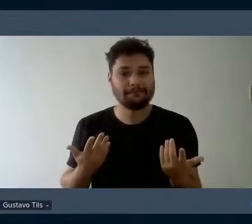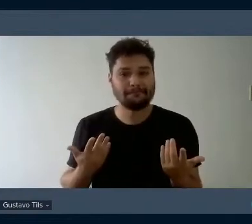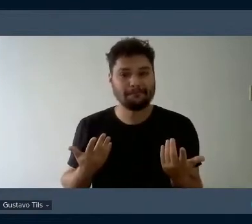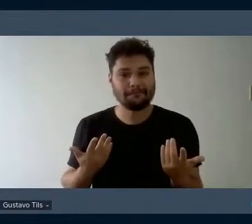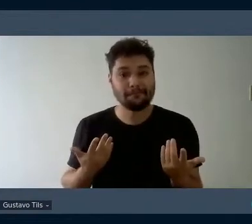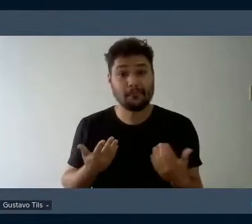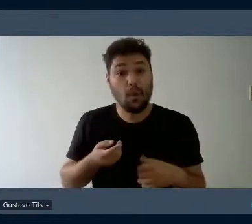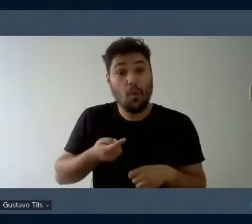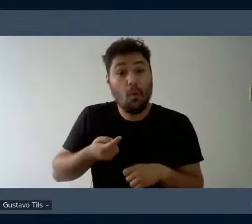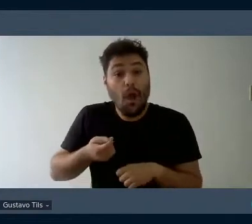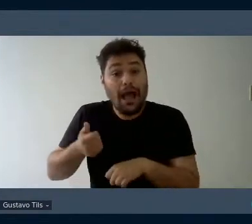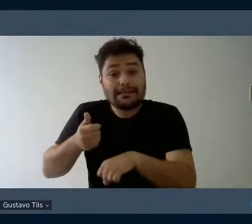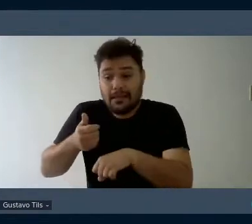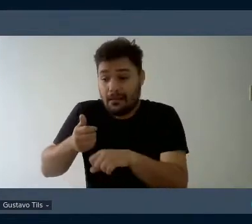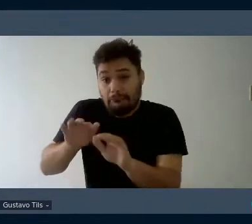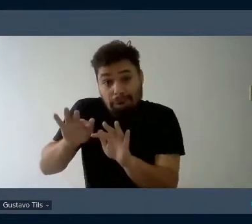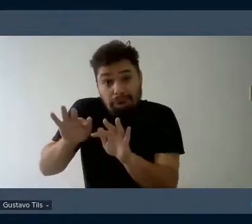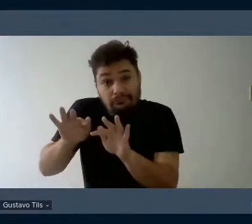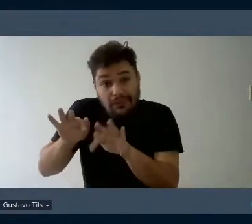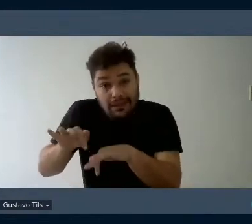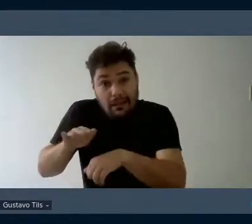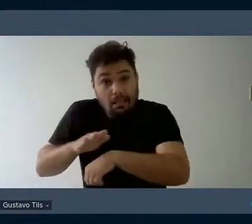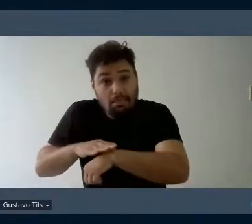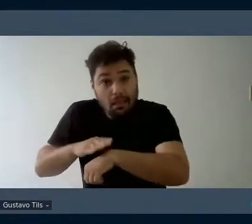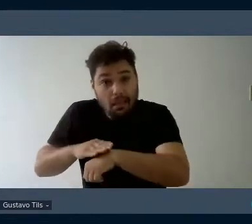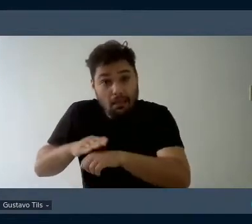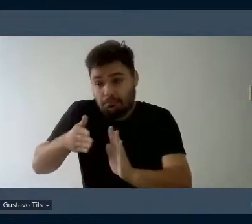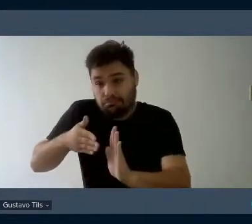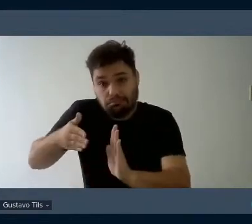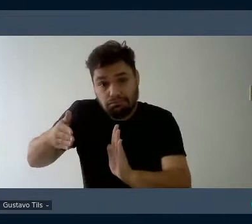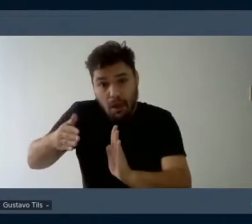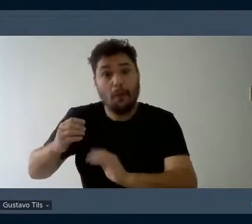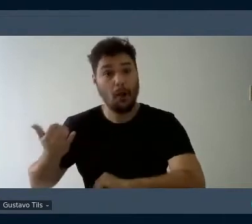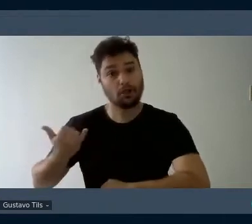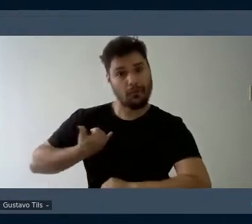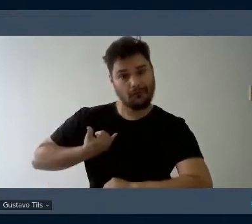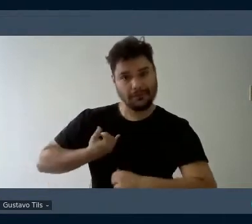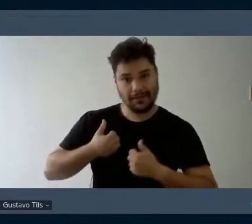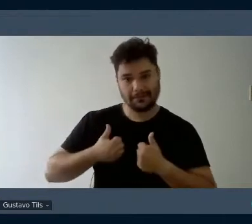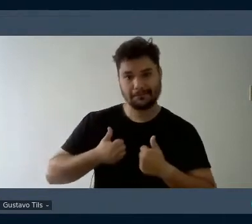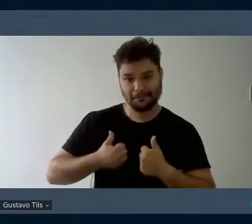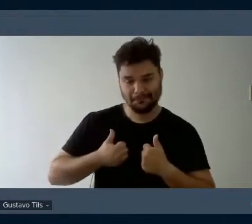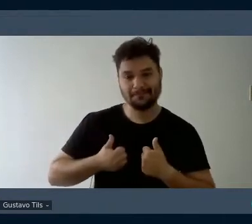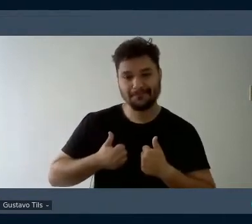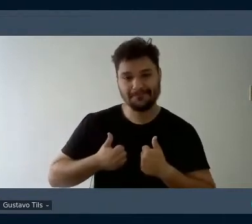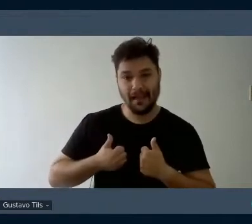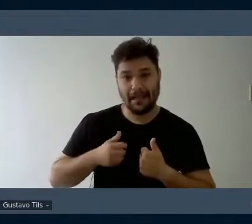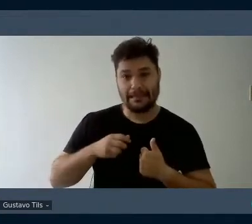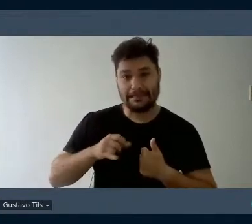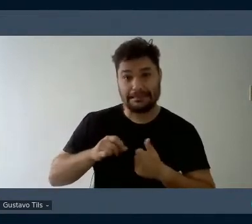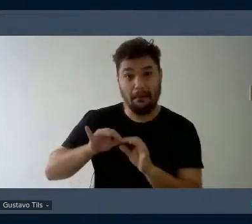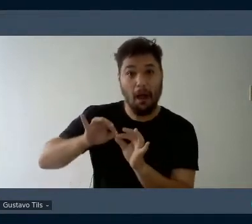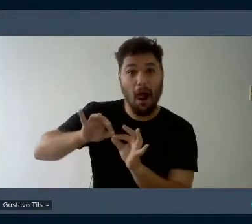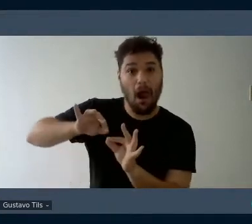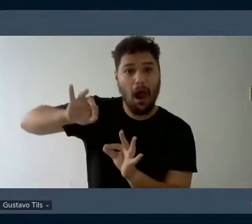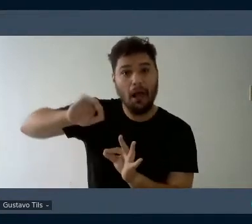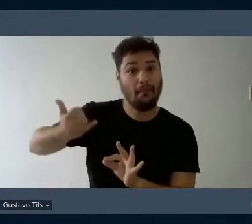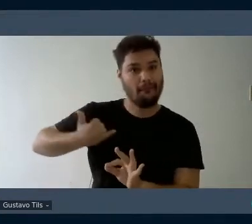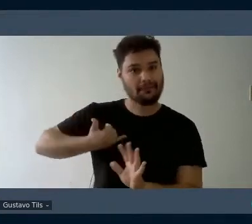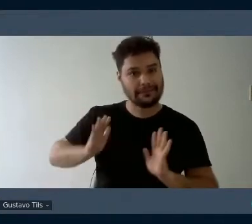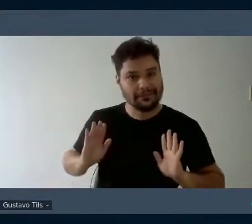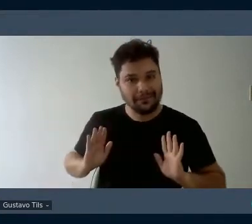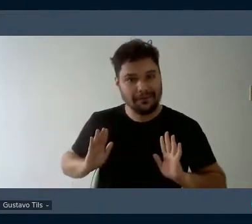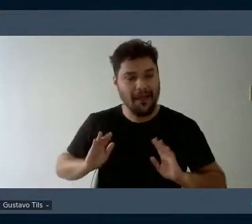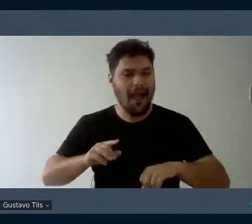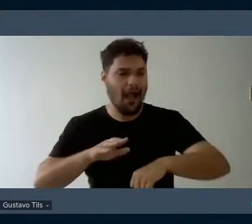chegando perto do fim da minha fala, pode me sinalizar também, tá bom? Caso eu ficar muito bom. Guto, mas o